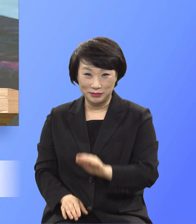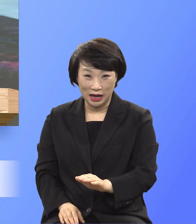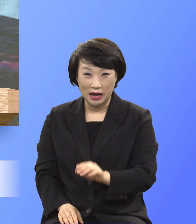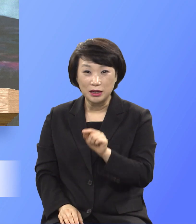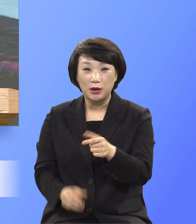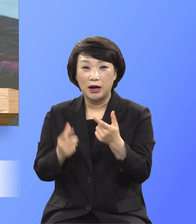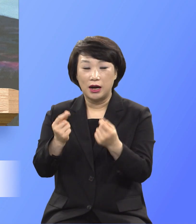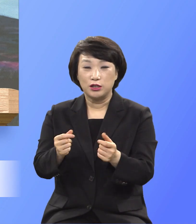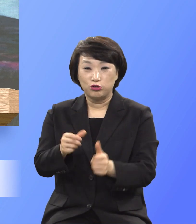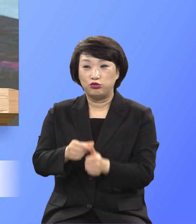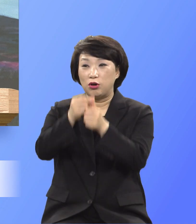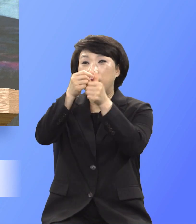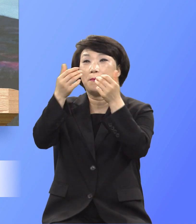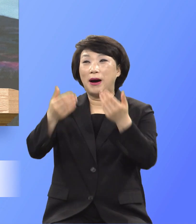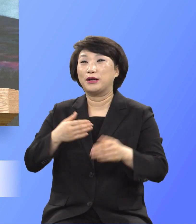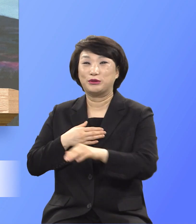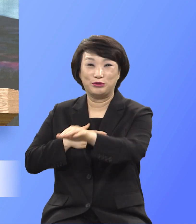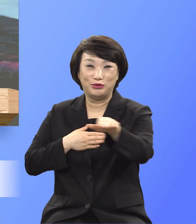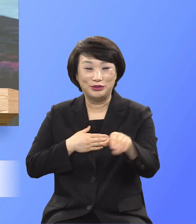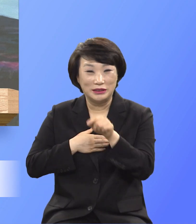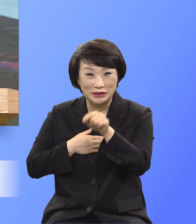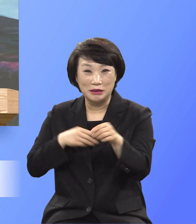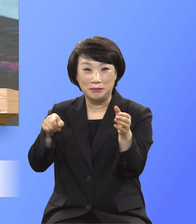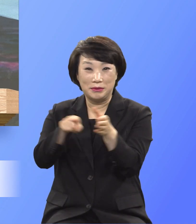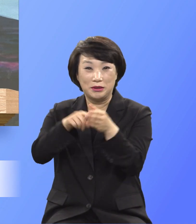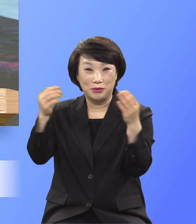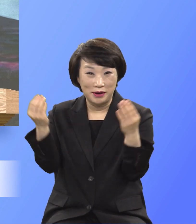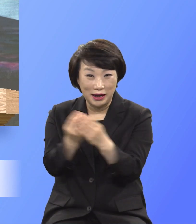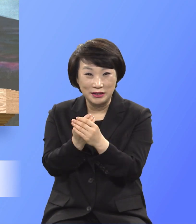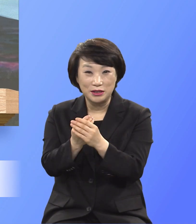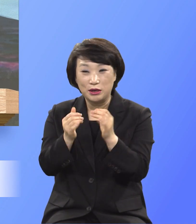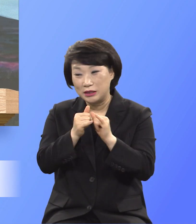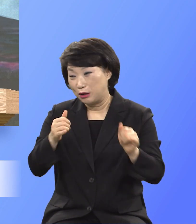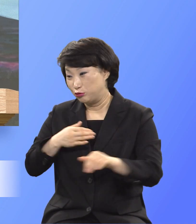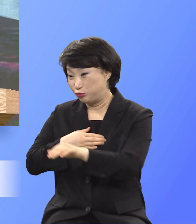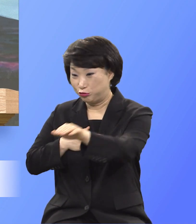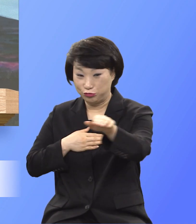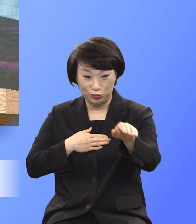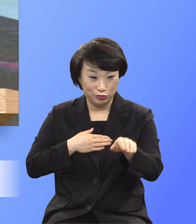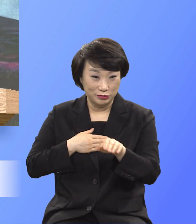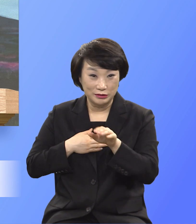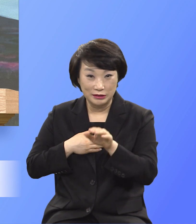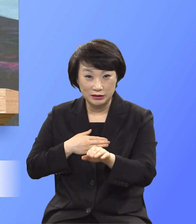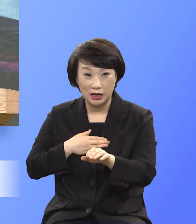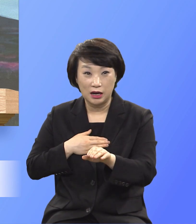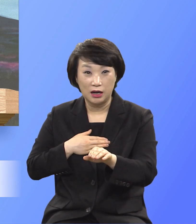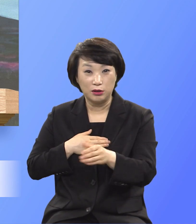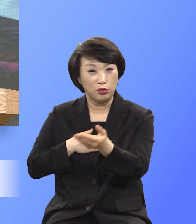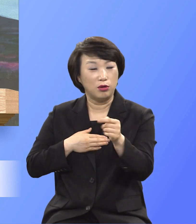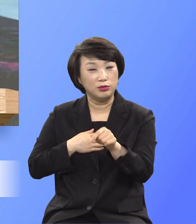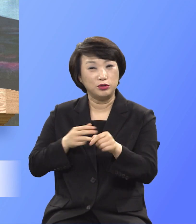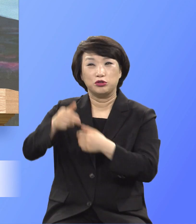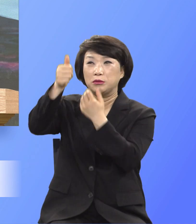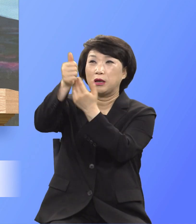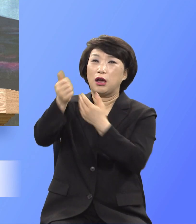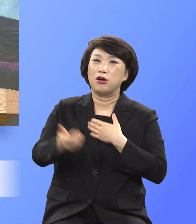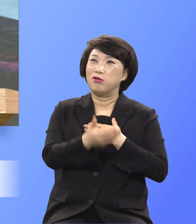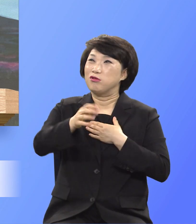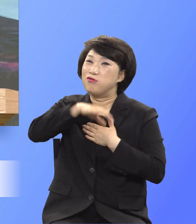구원받은 것으로 믿음이 완성된 자라면 어떻게 그 주님 앞에 원망이 있으며